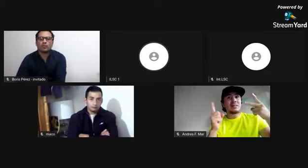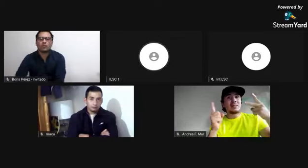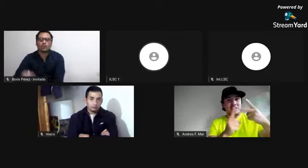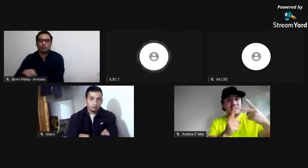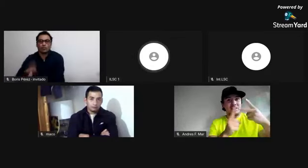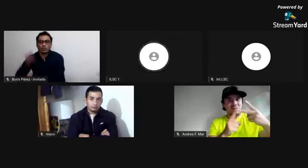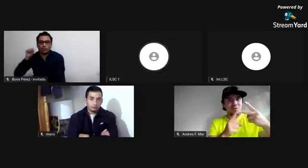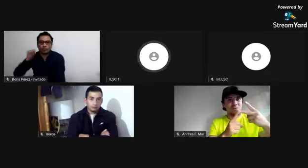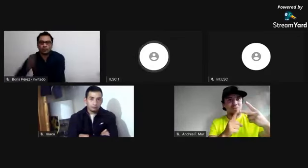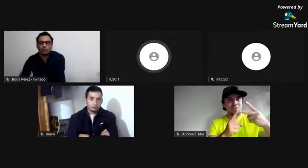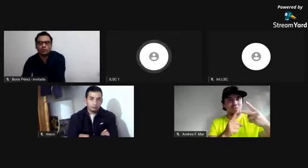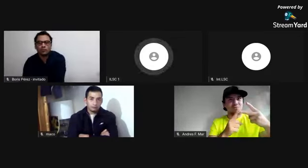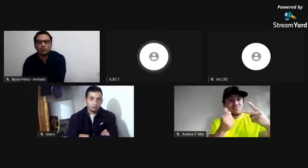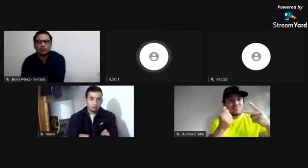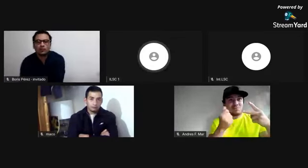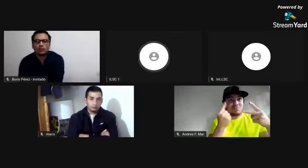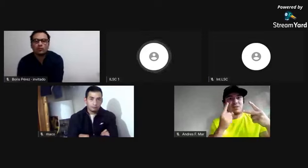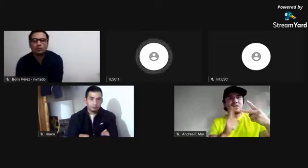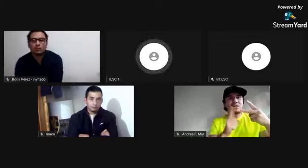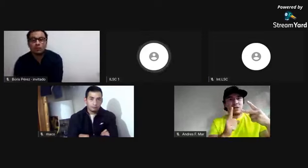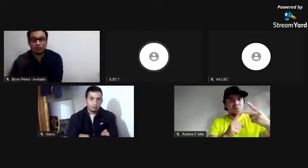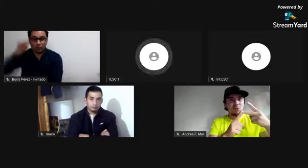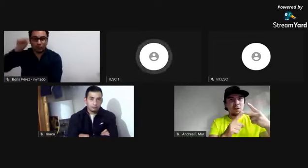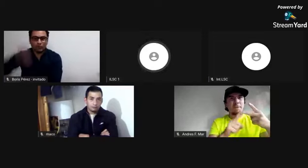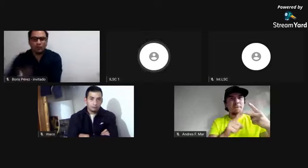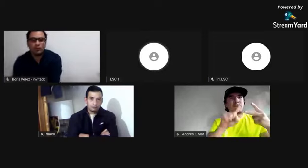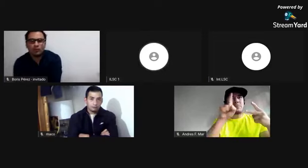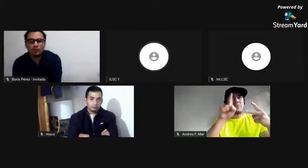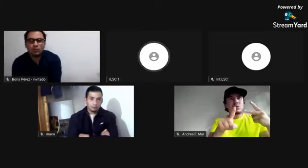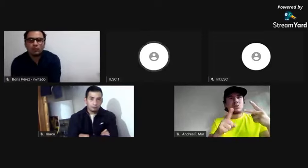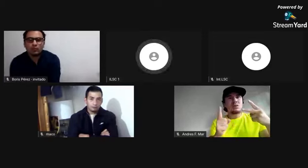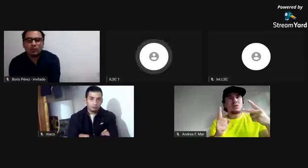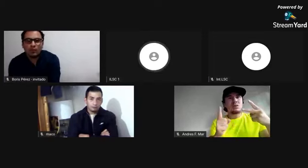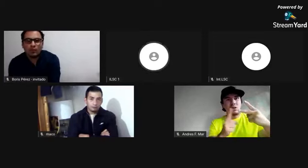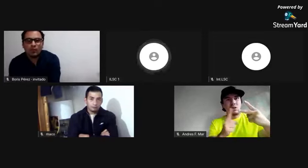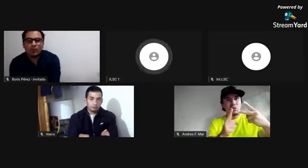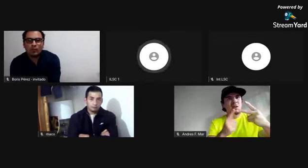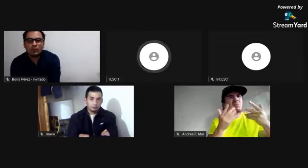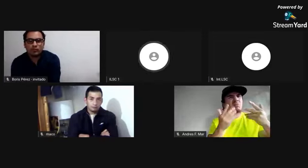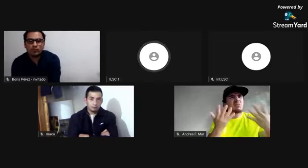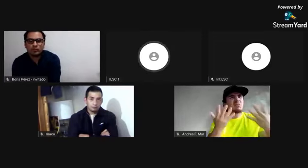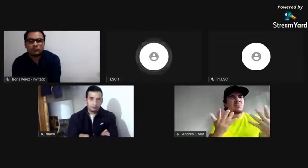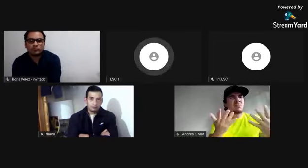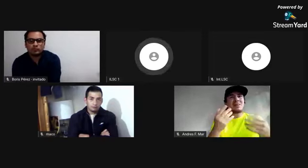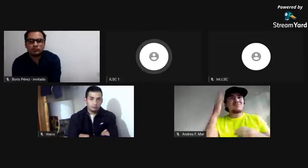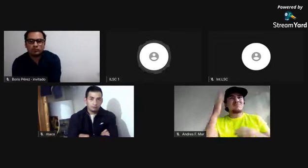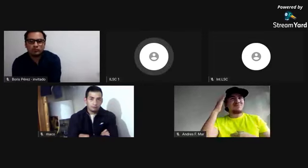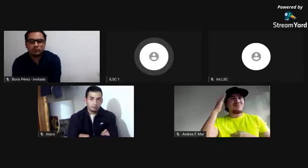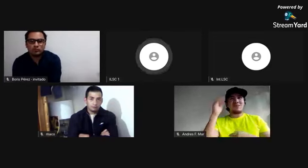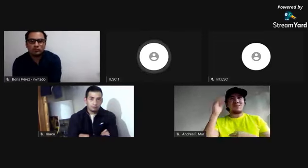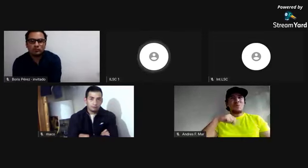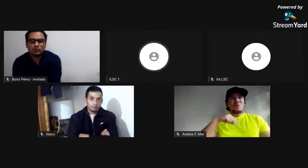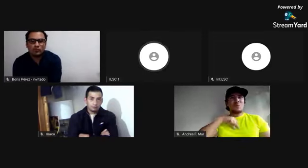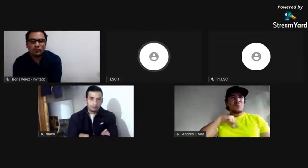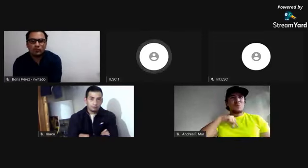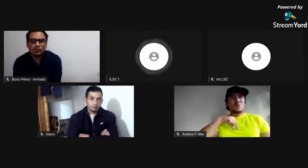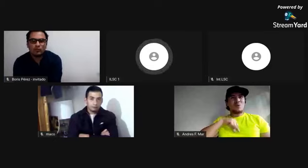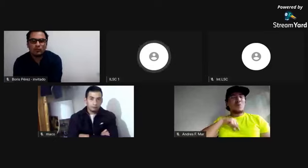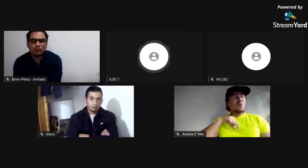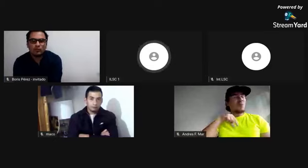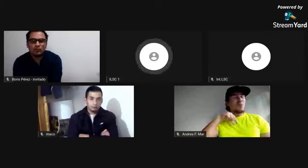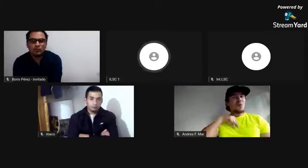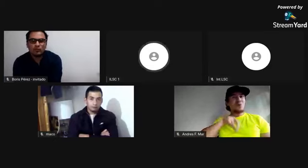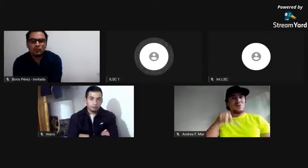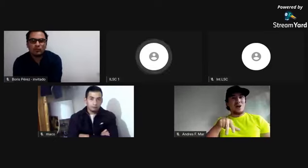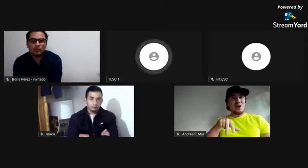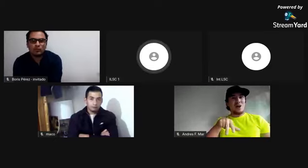de los cimarrones, me gustaría que nos pudieras ilustrar específicamente quienes están ubicados hoy por hoy en el territorio del